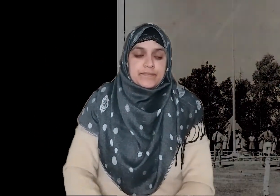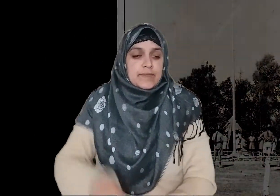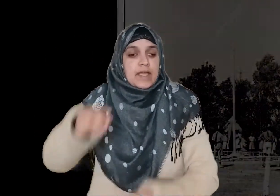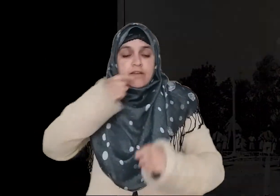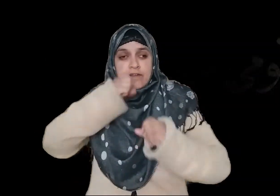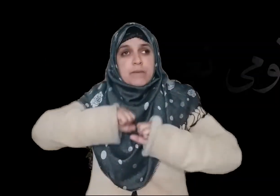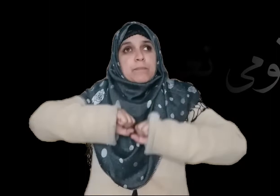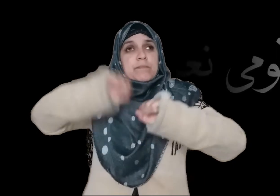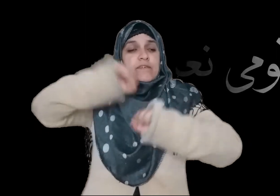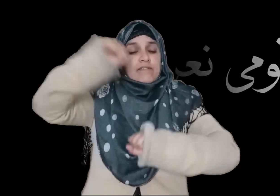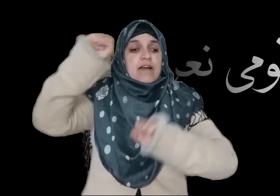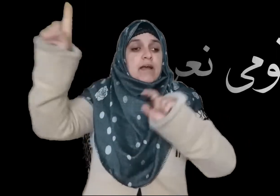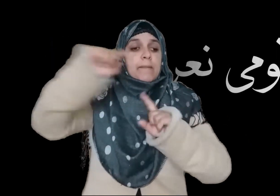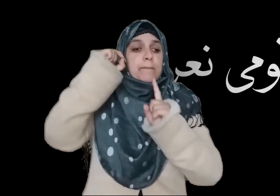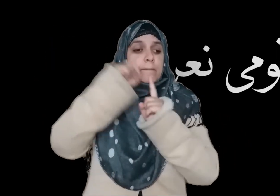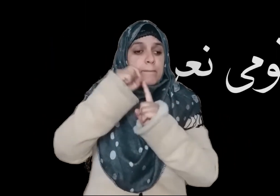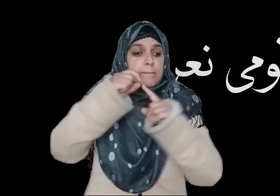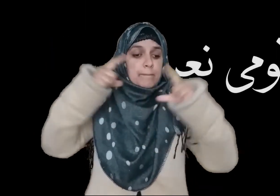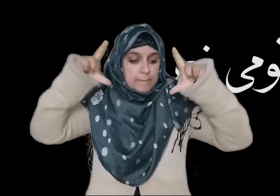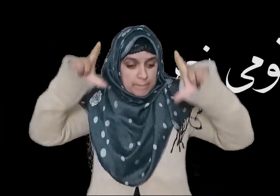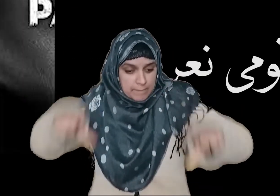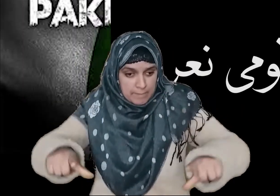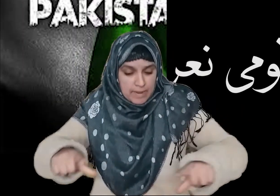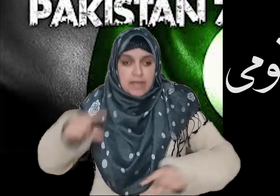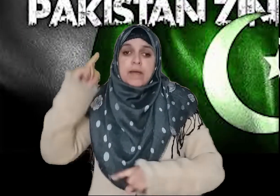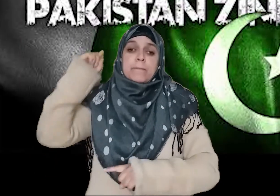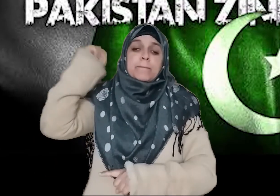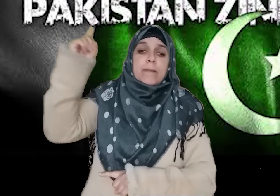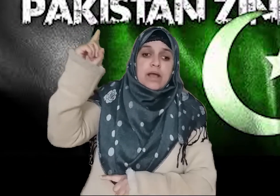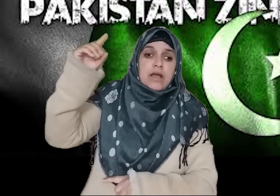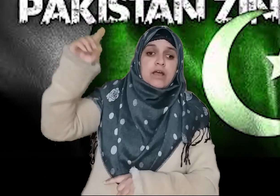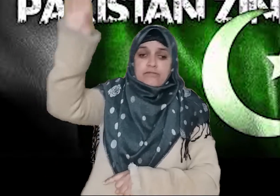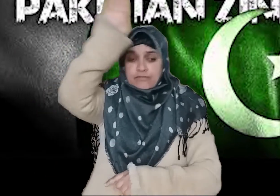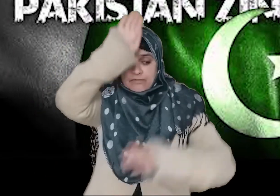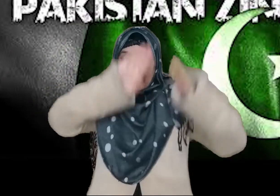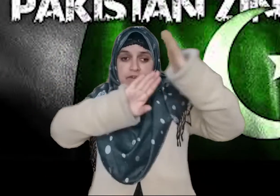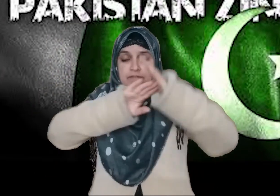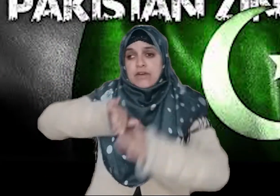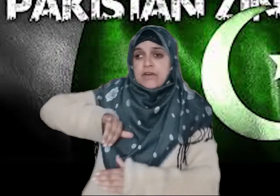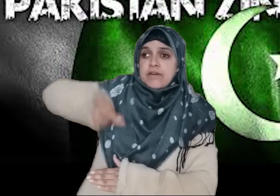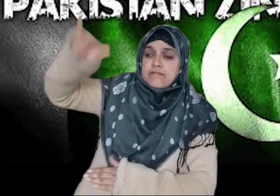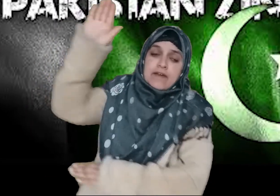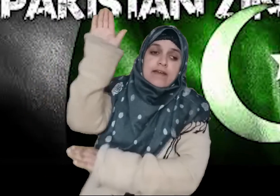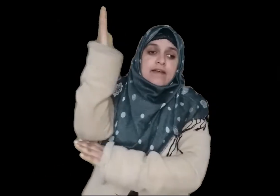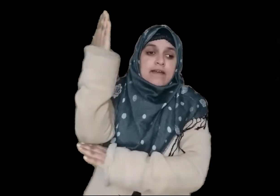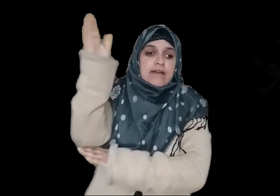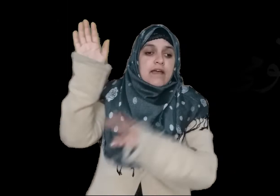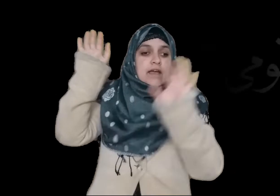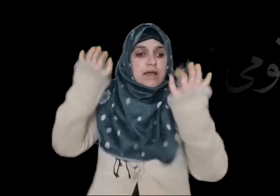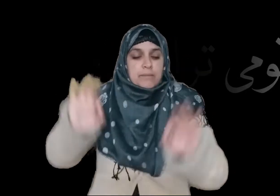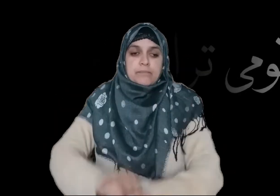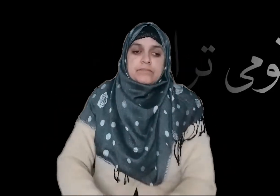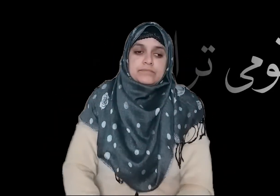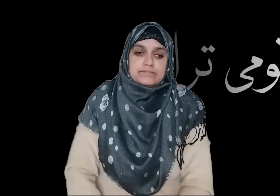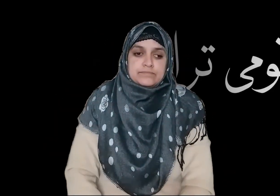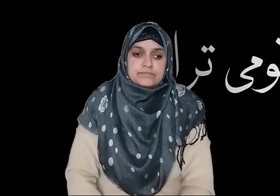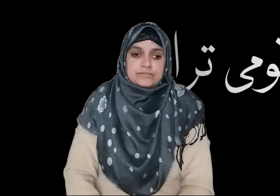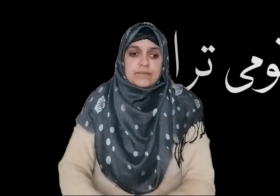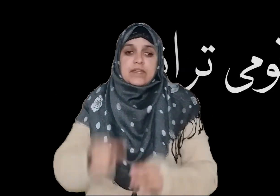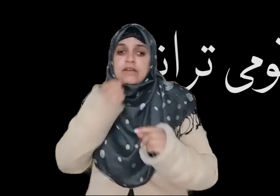قومی نعرہ پاکستان کا قومی نعرہ پاکستان زندہ باد ہے قومی ترانہ پاکستان